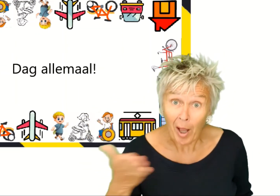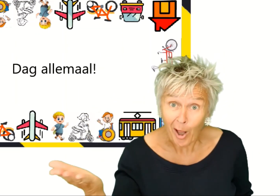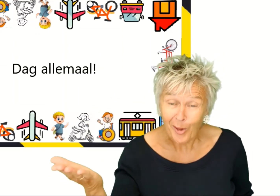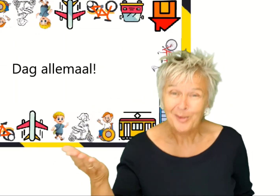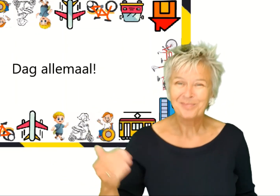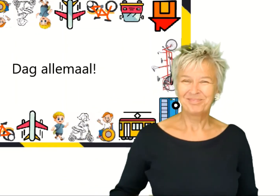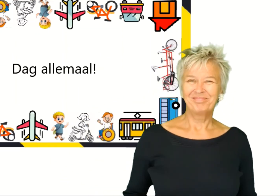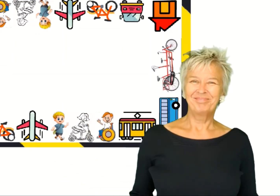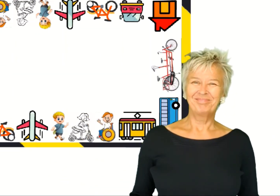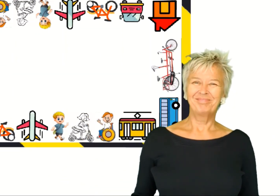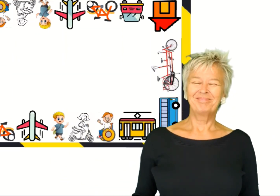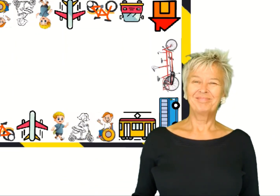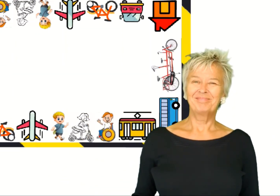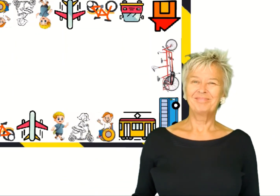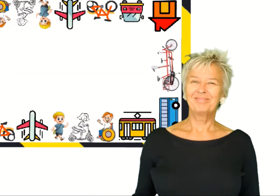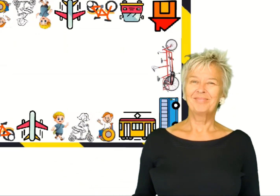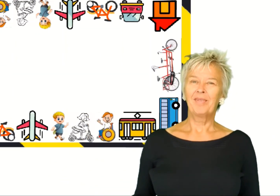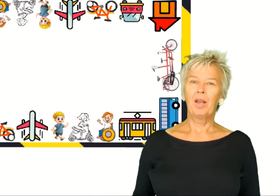ja, ja,